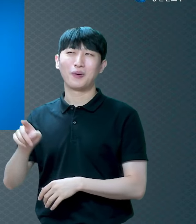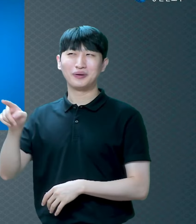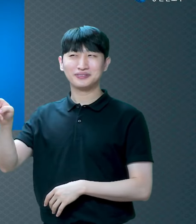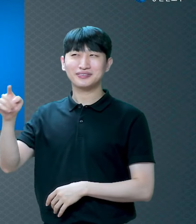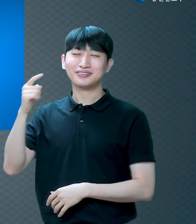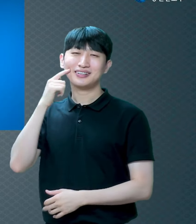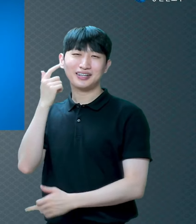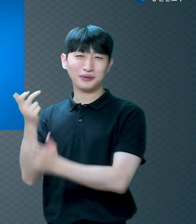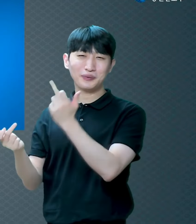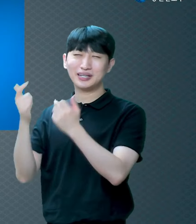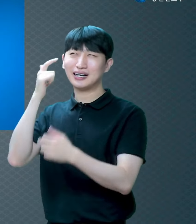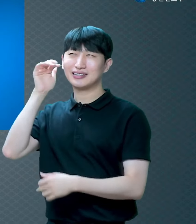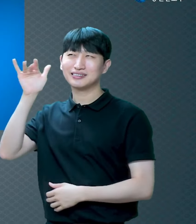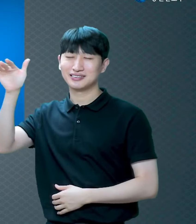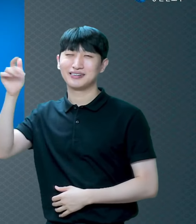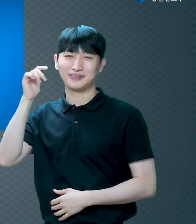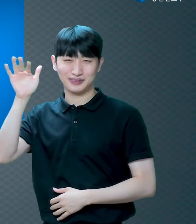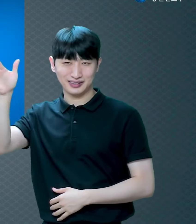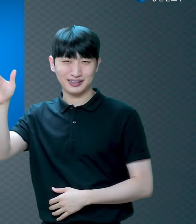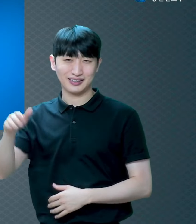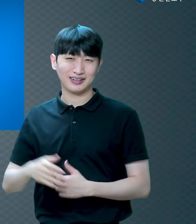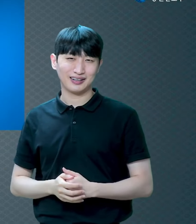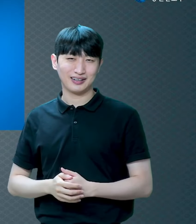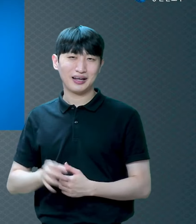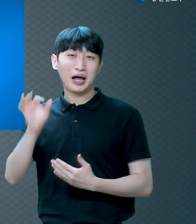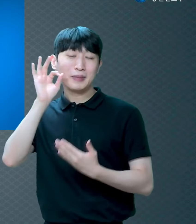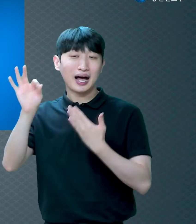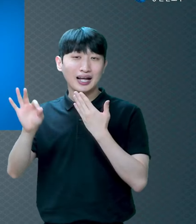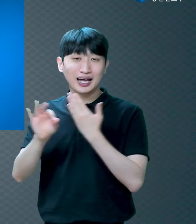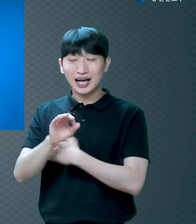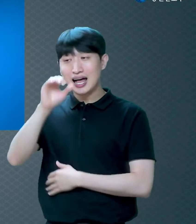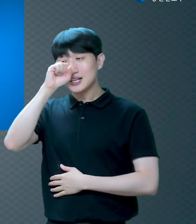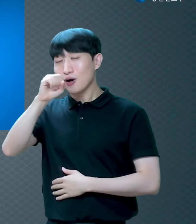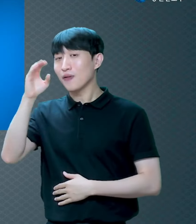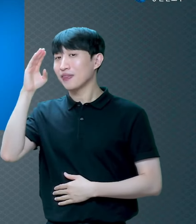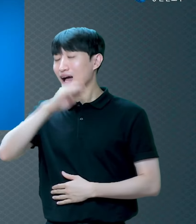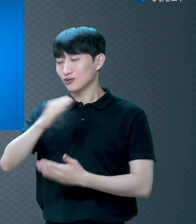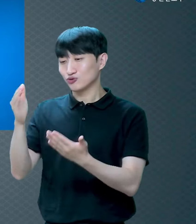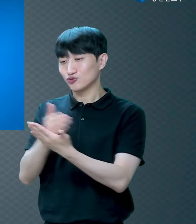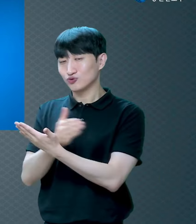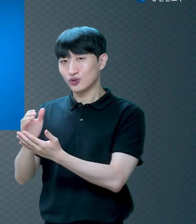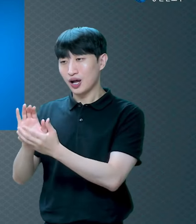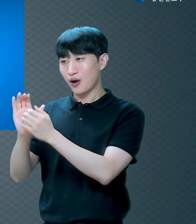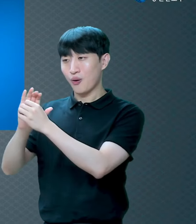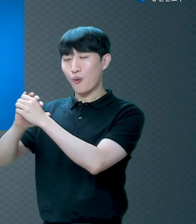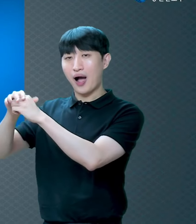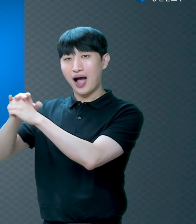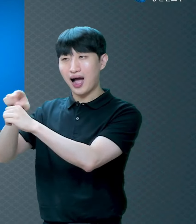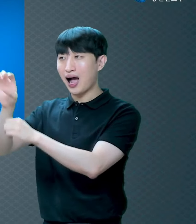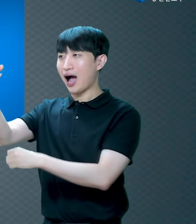안 먹었다면 그때 죄만 안 졌다면 여전히 에덴 동산에 있었을 텐데